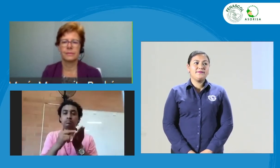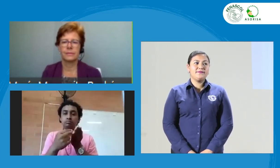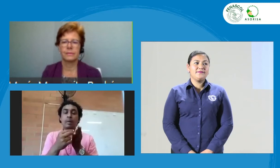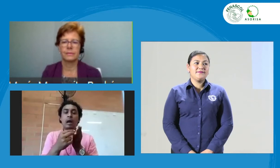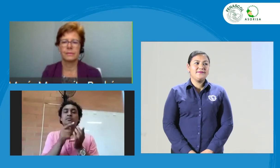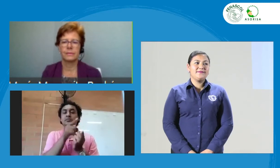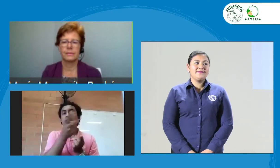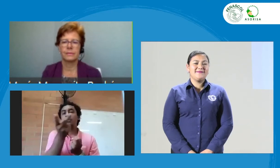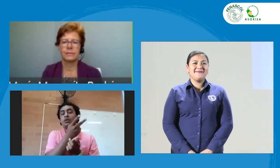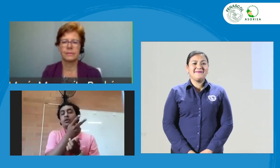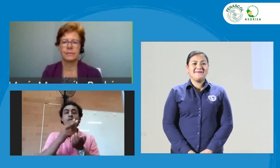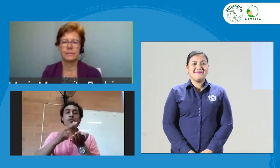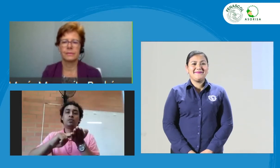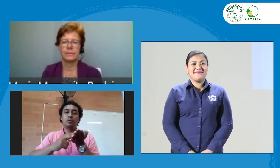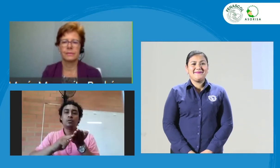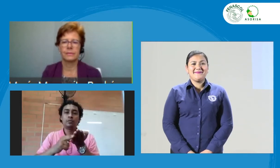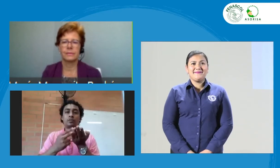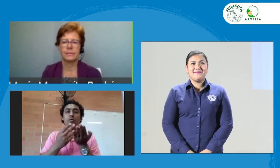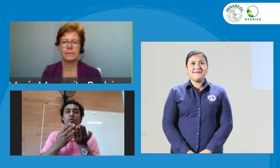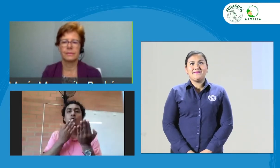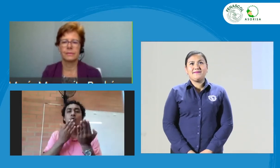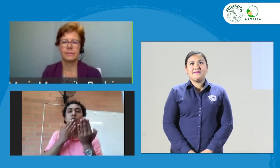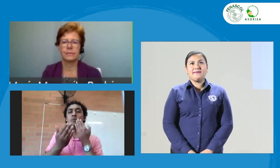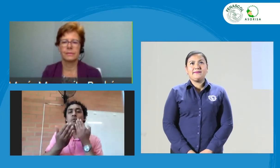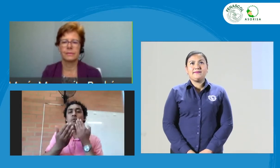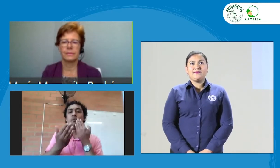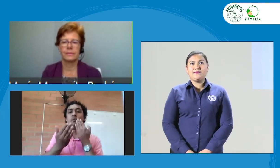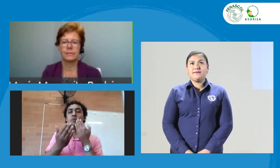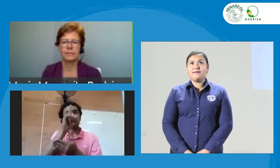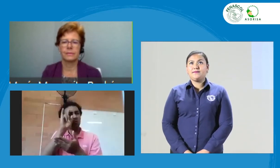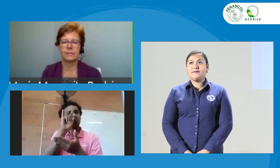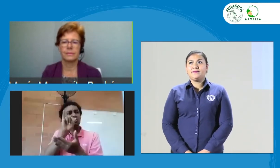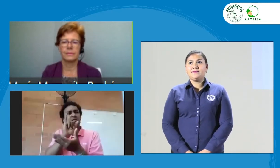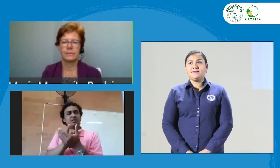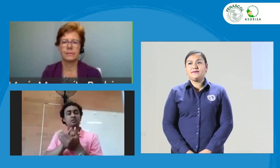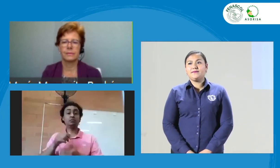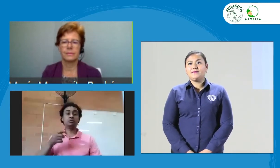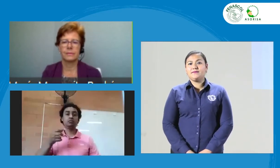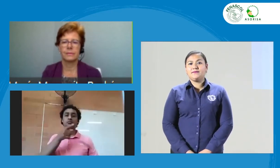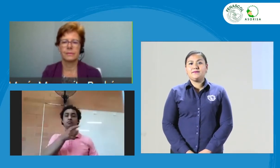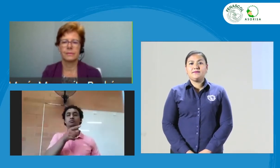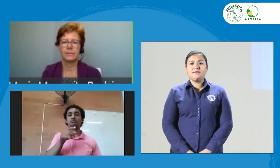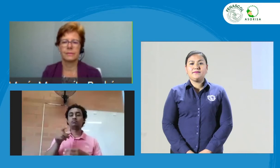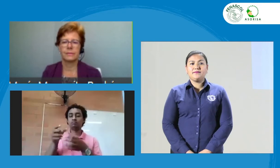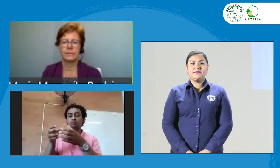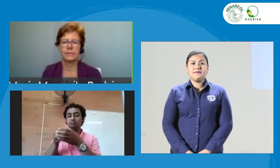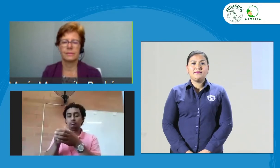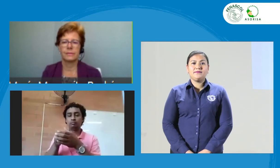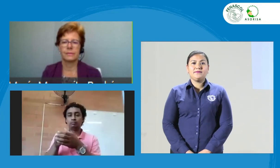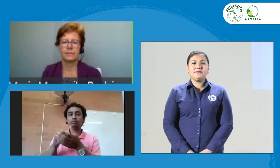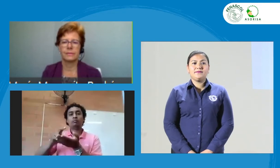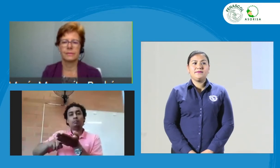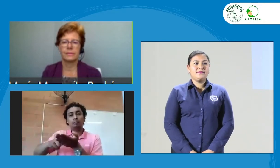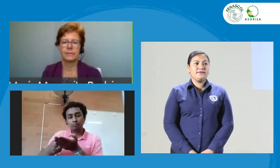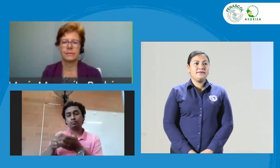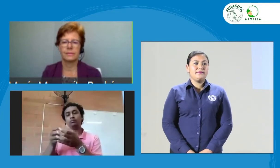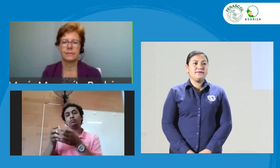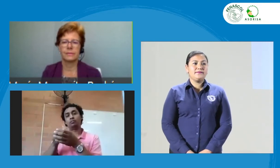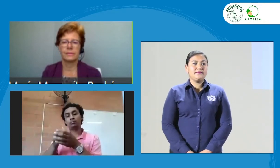documentos legales para poder contratar a los intérpretes y que el contacto solamente es entre entidad e intérprete.